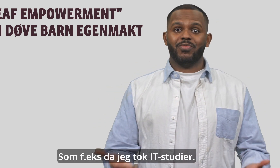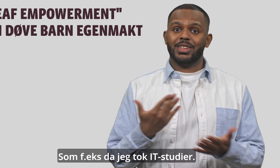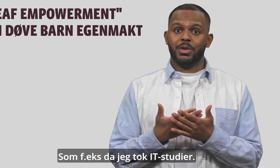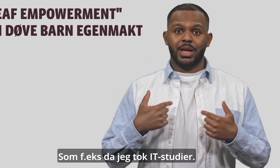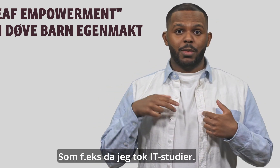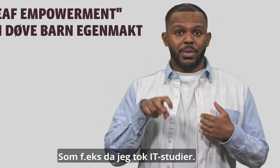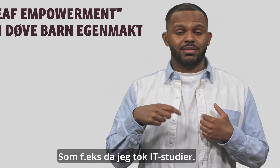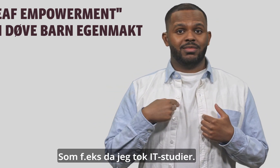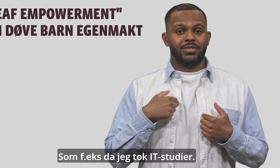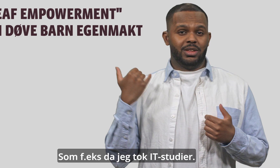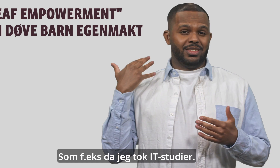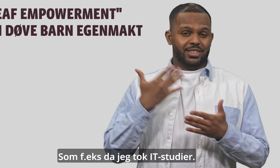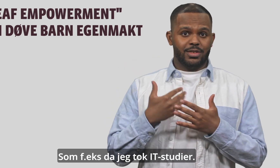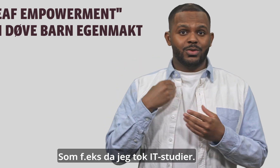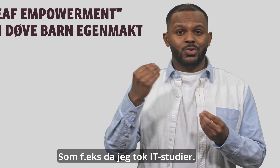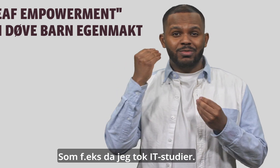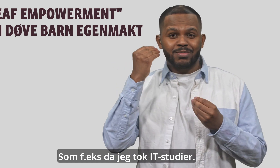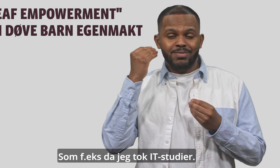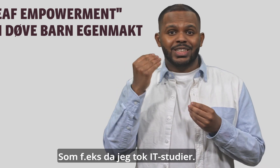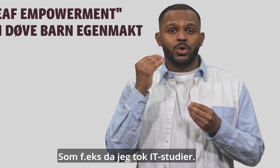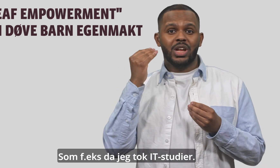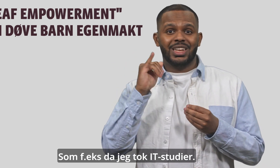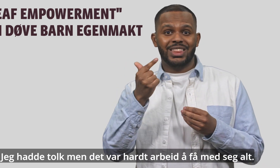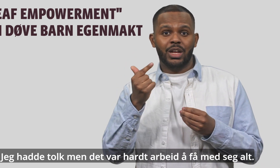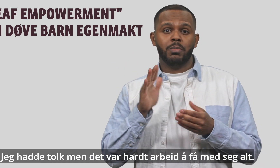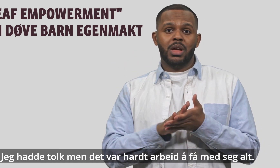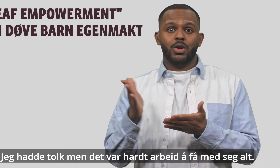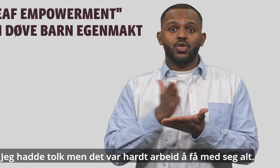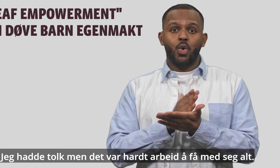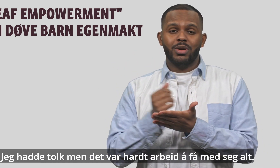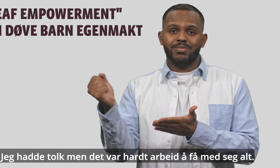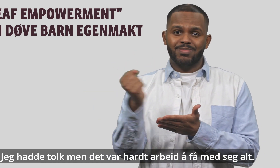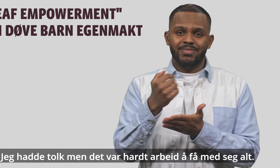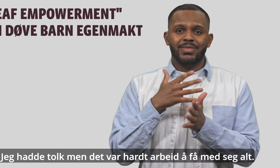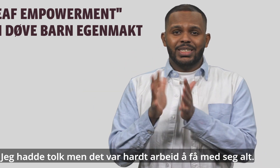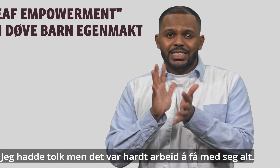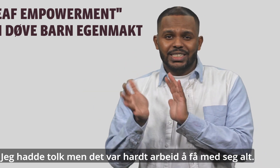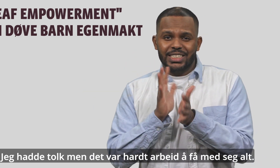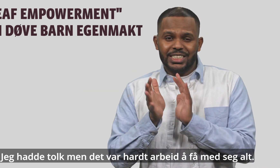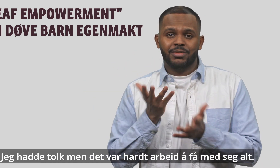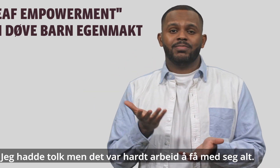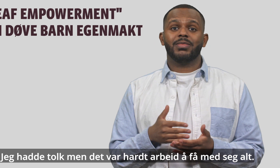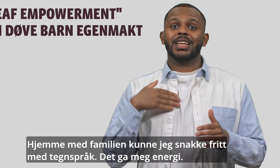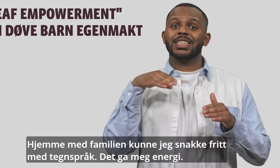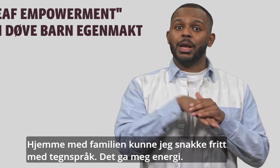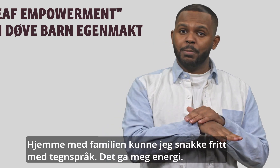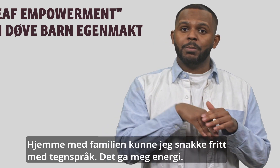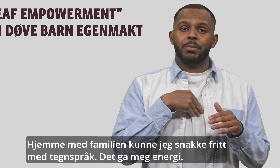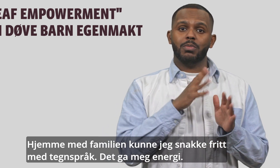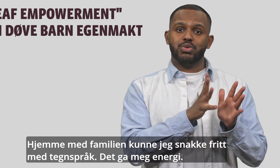Som for eksempel da jeg tok IT-studier. 42. hadde et tolk, men det var hardt arbeid å få med seg alt. 43. Hjemme med familien